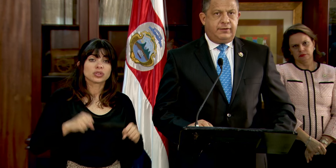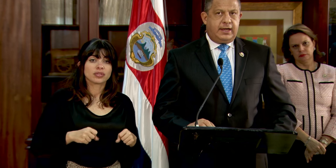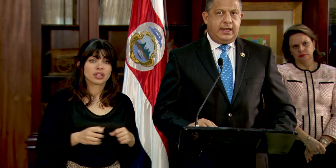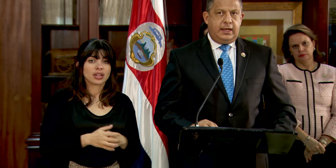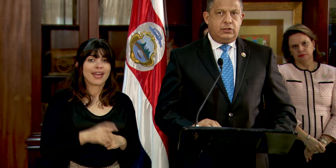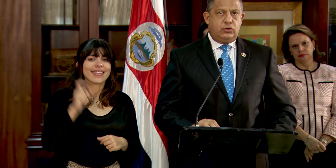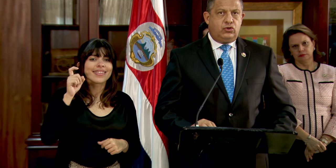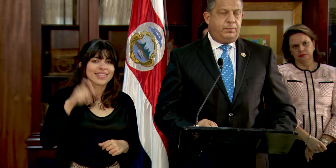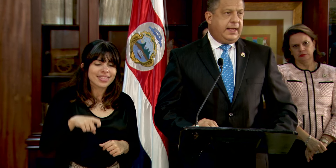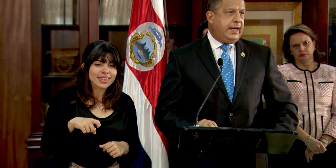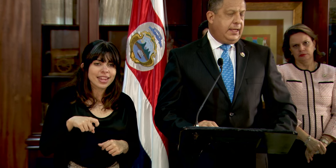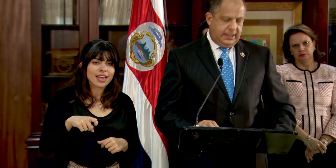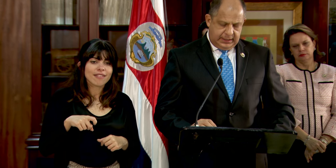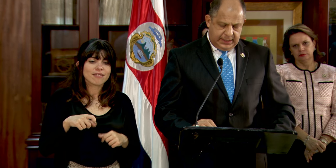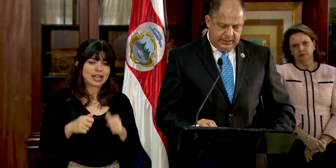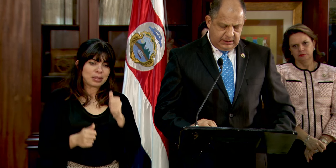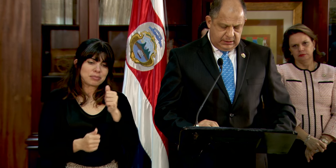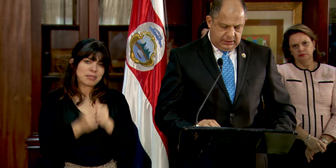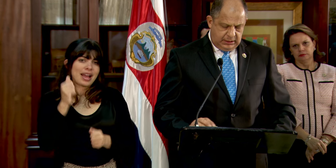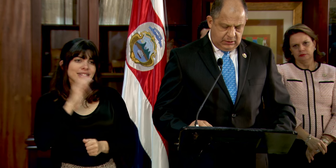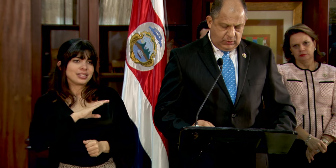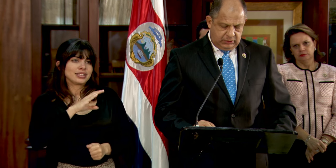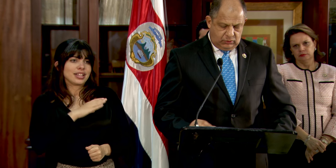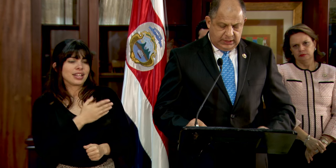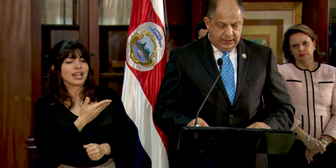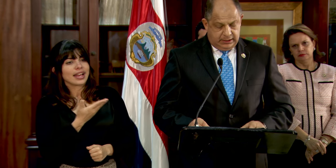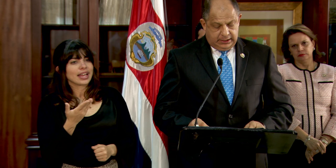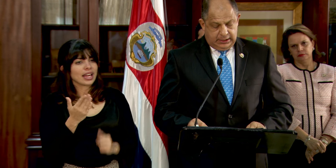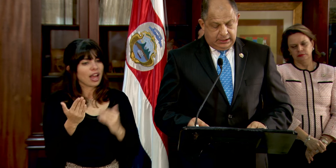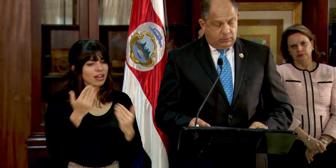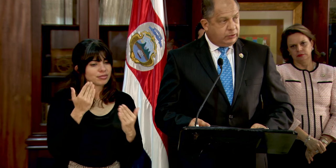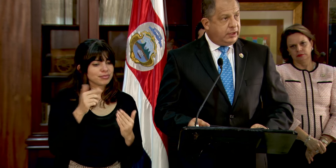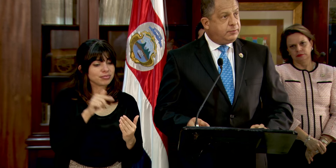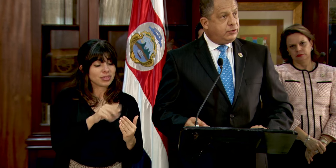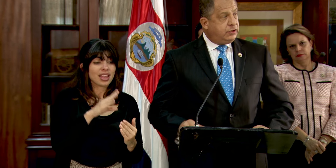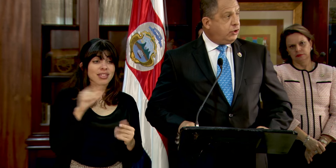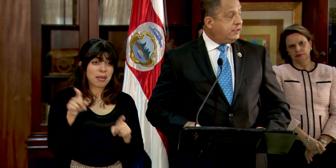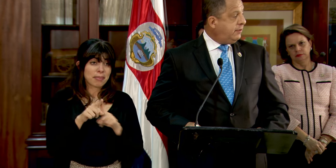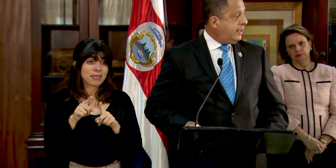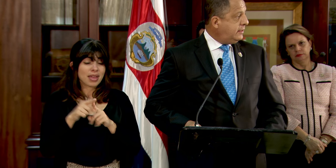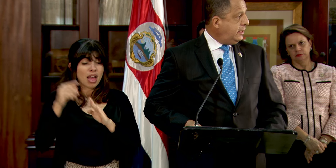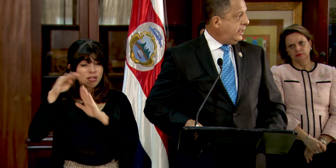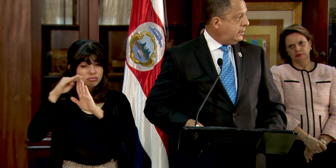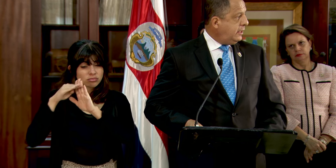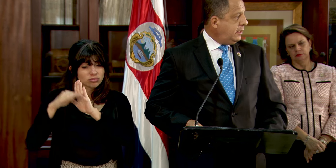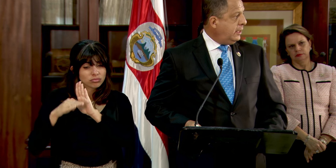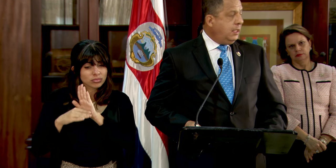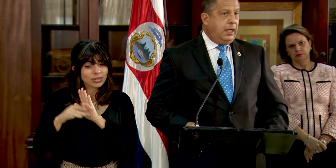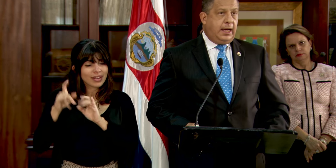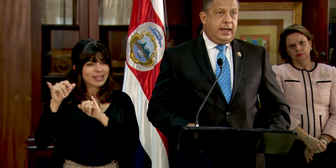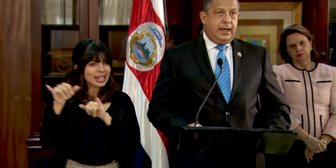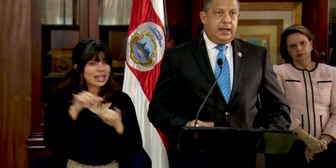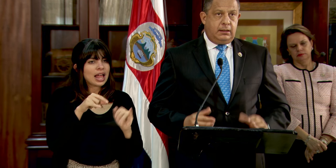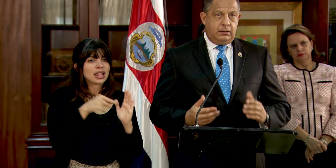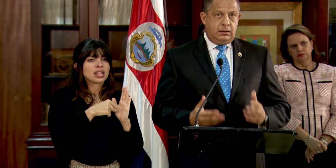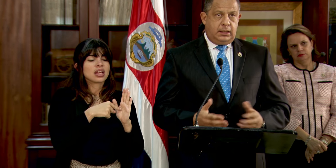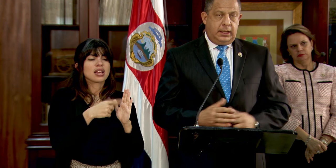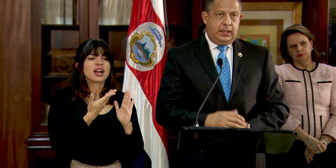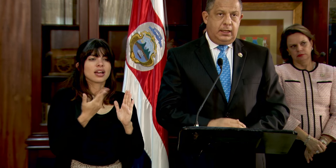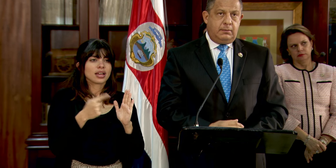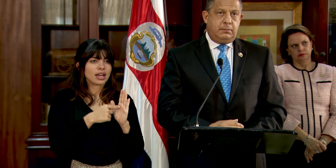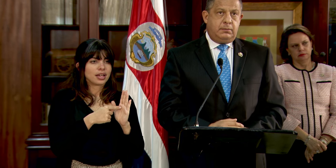tendrá que superar en calidad y en cuanto a disposiciones tendrá que ser idéntica al